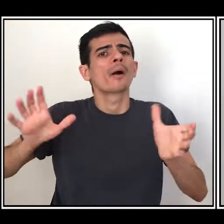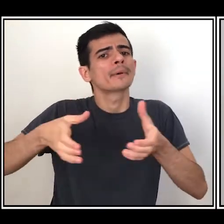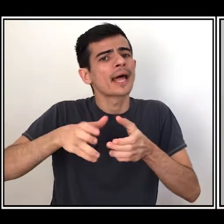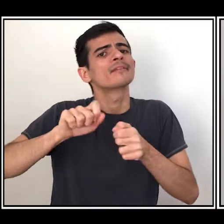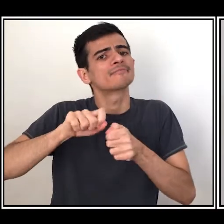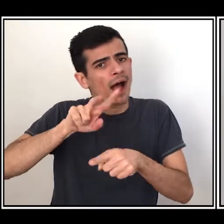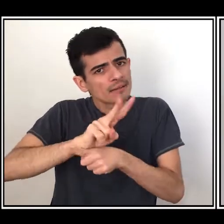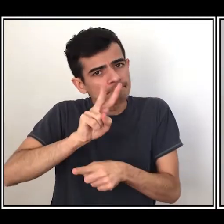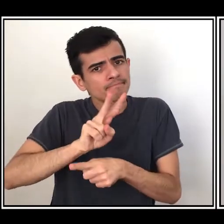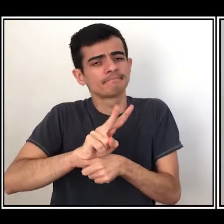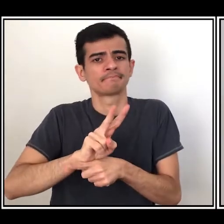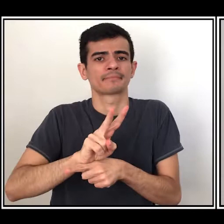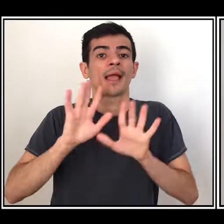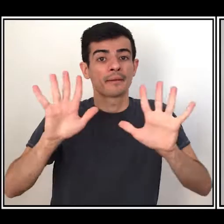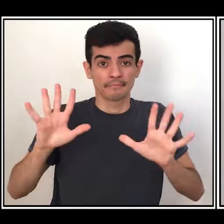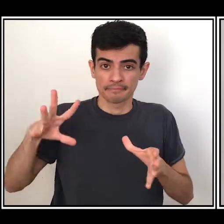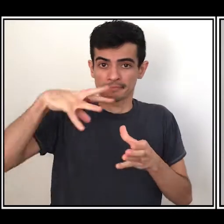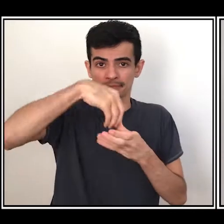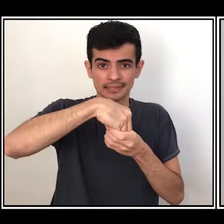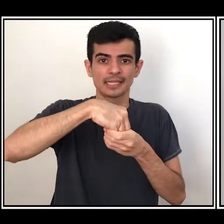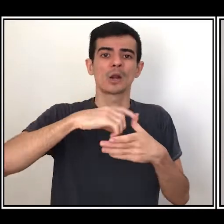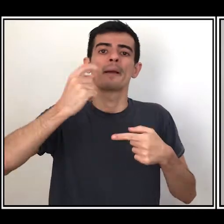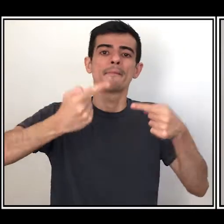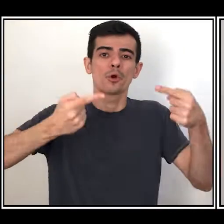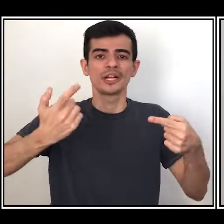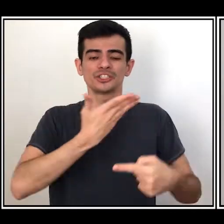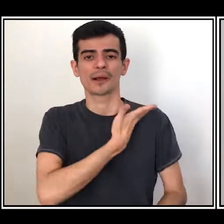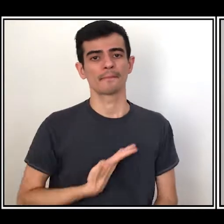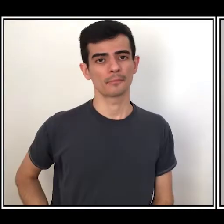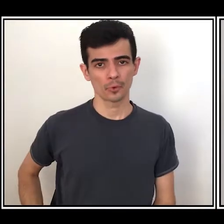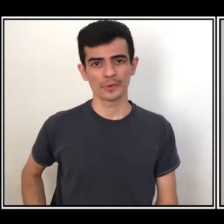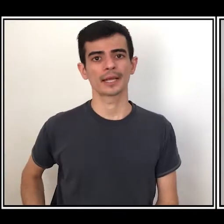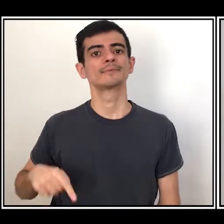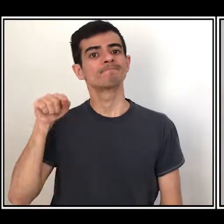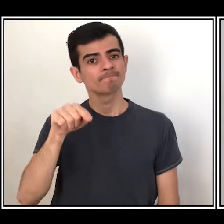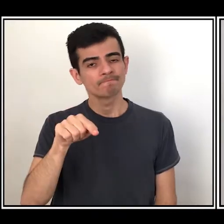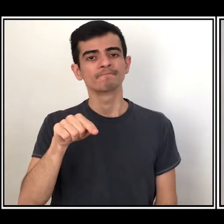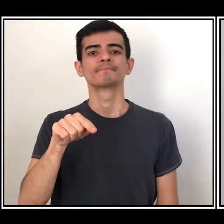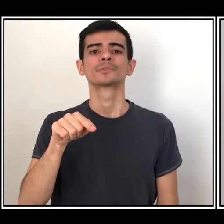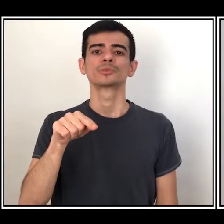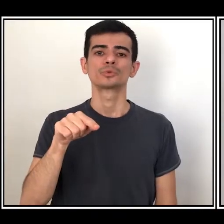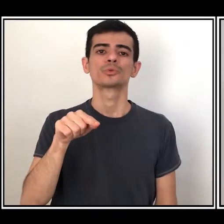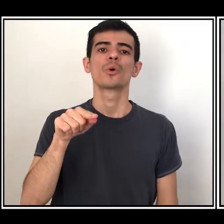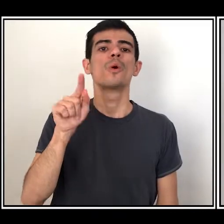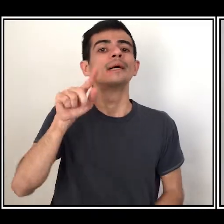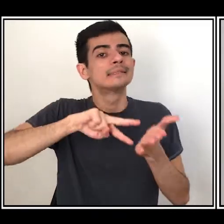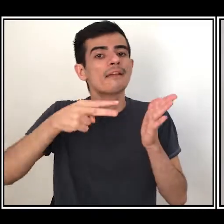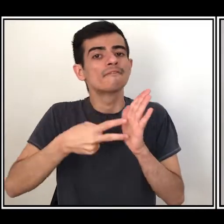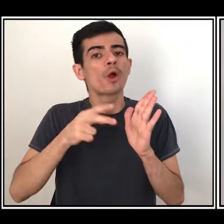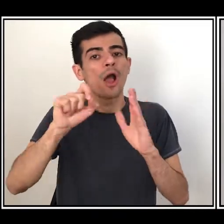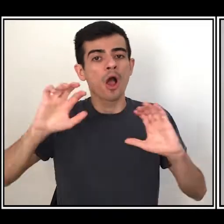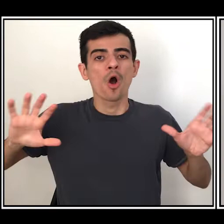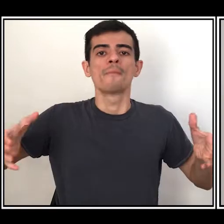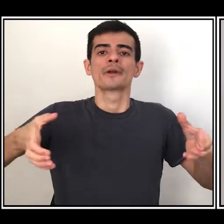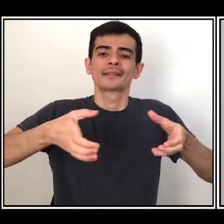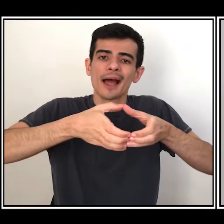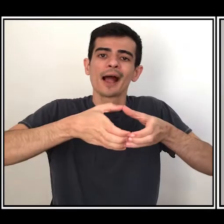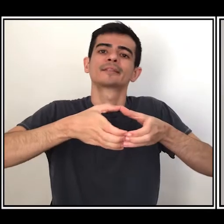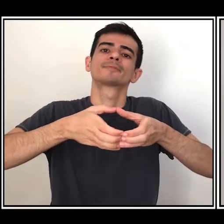inserir isso no contexto das políticas públicas é a ampliação que essa comunidade tem de, não